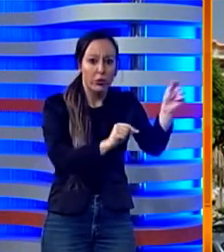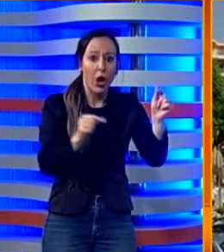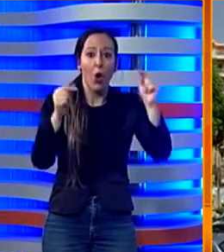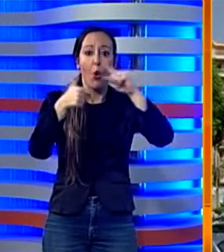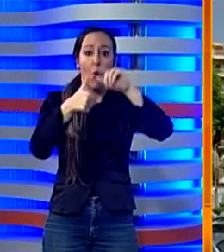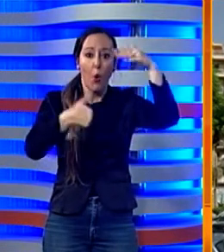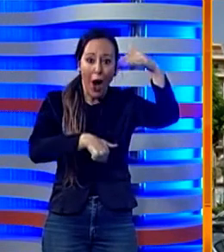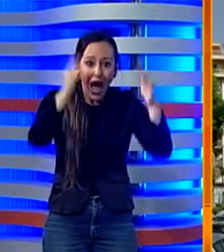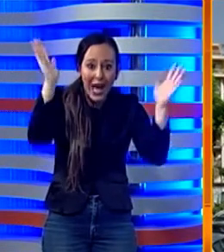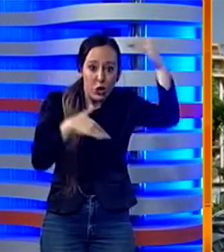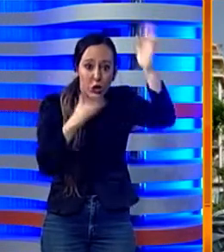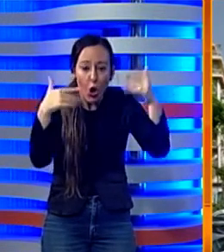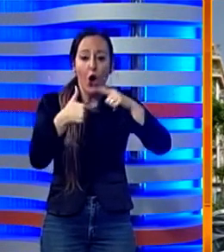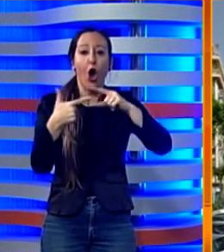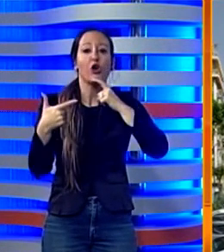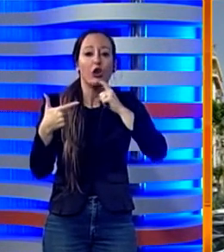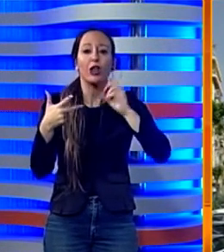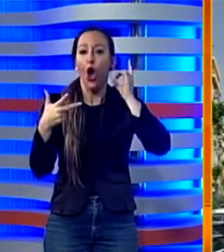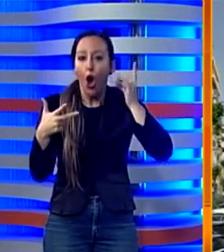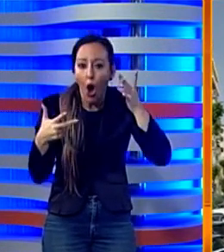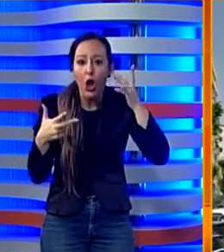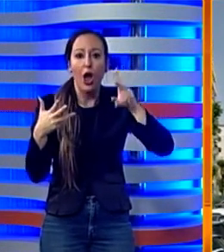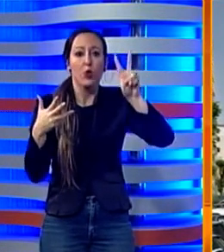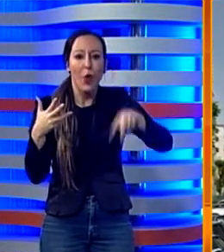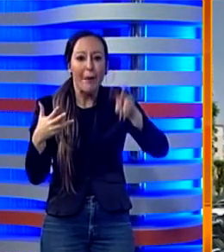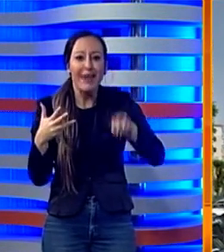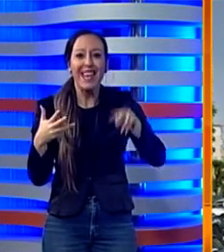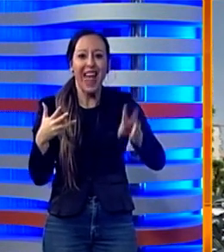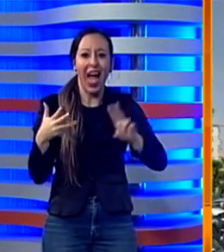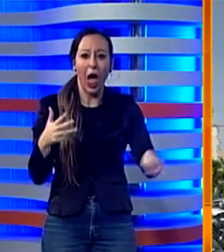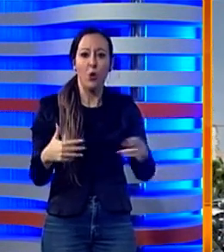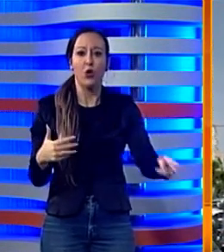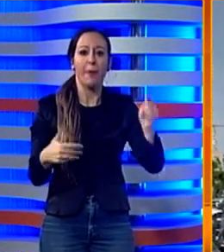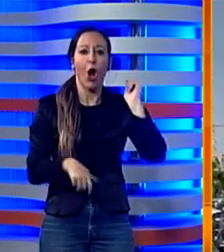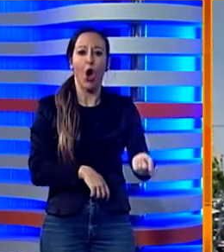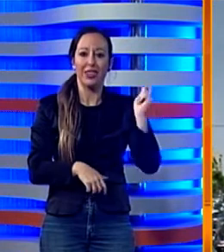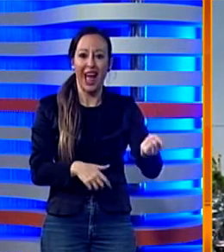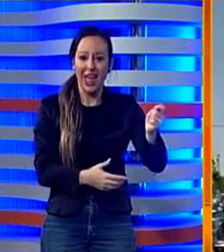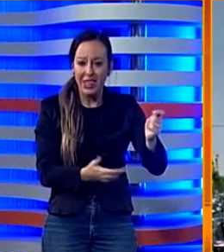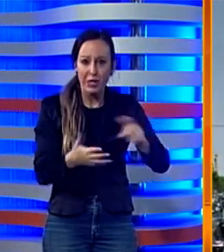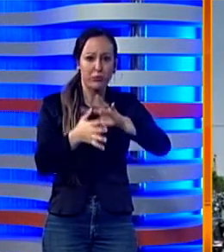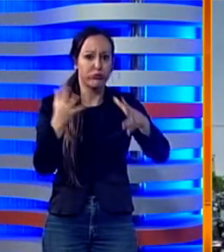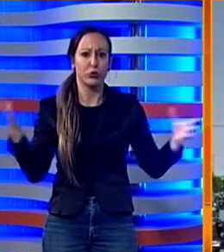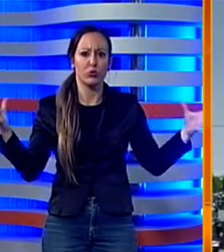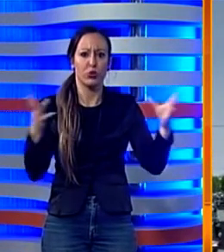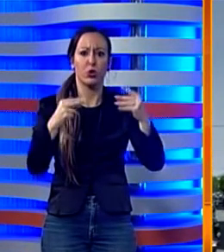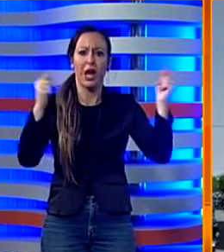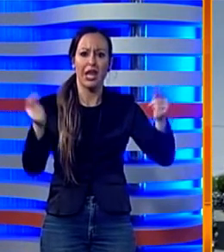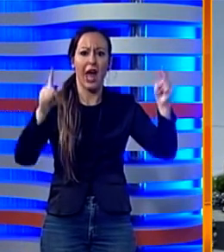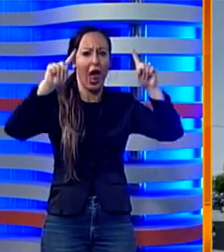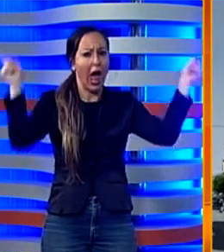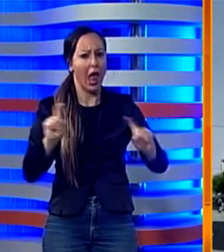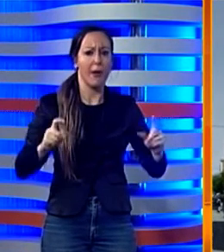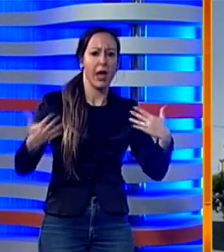portando via quadri di valore, oggetti in oro e 2.000 euro in contanti. A lanciare l